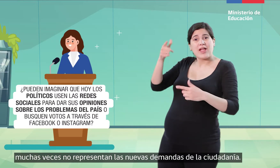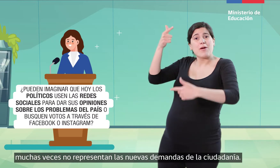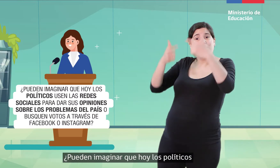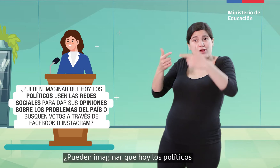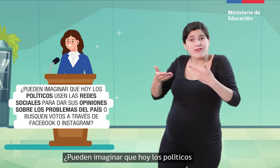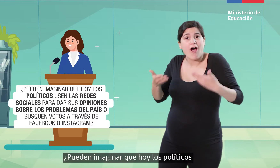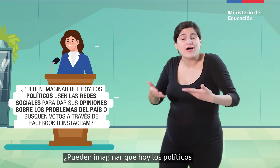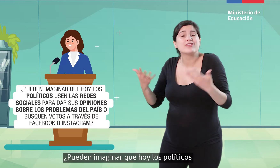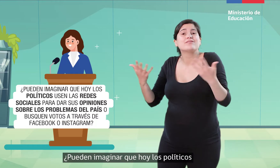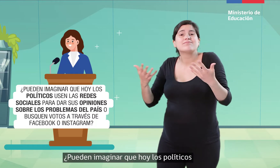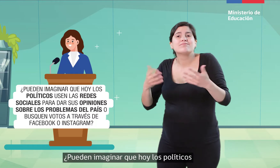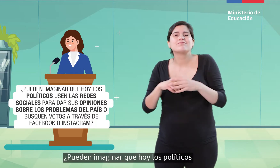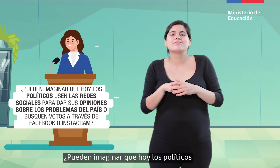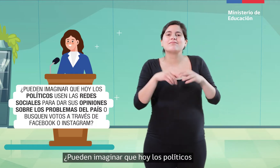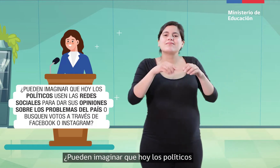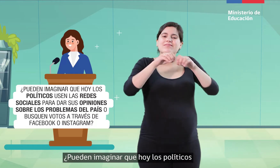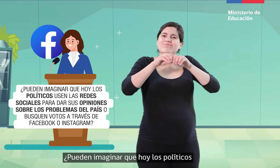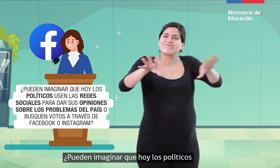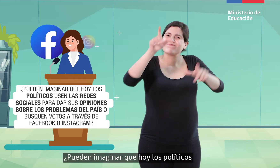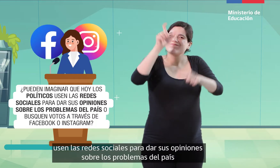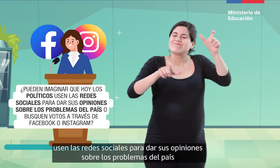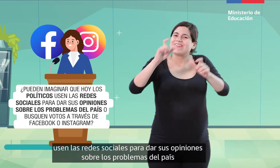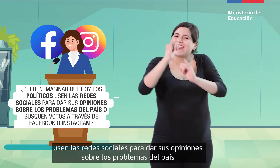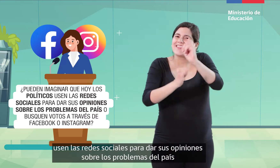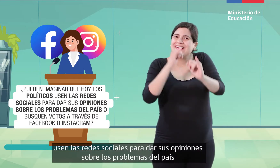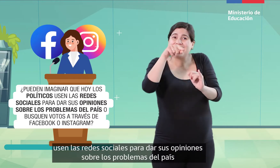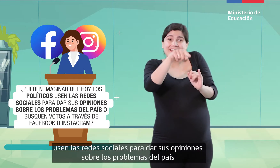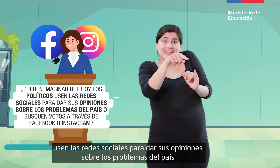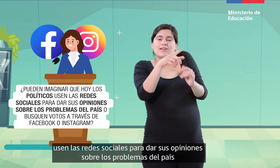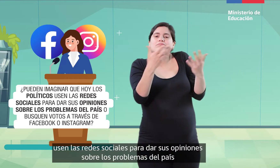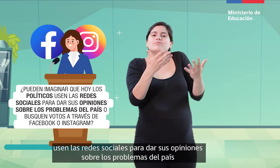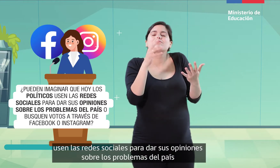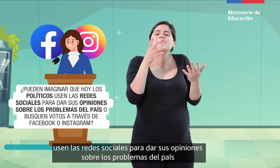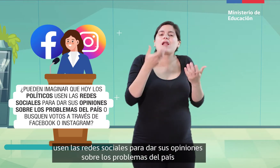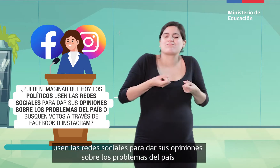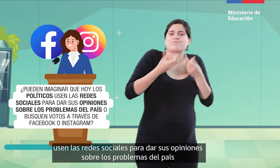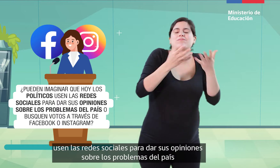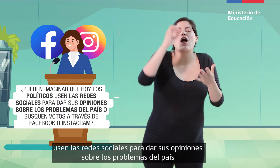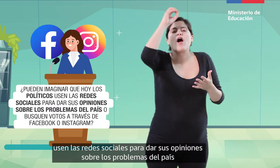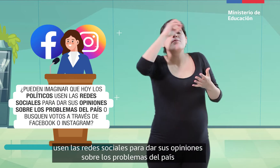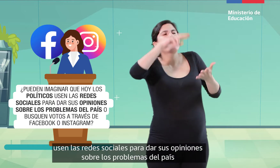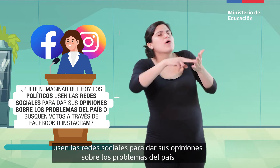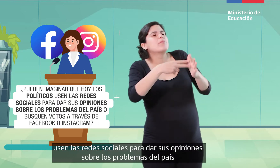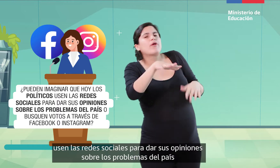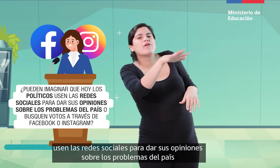¿Pueden imaginar que hoy los políticos usen las redes sociales para dar sus opiniones sobre los problemas del país